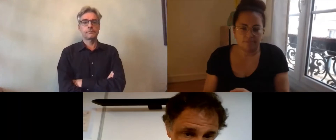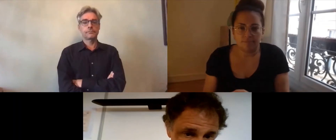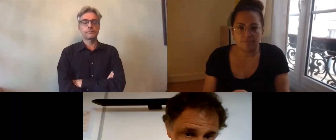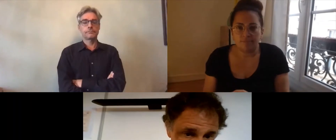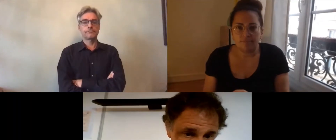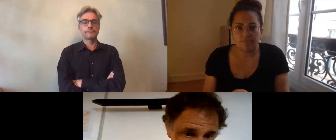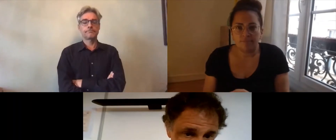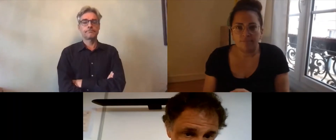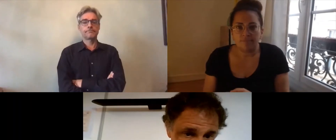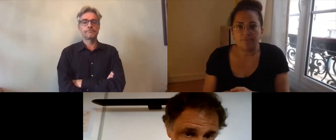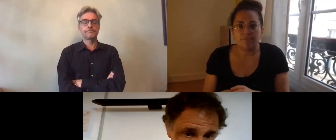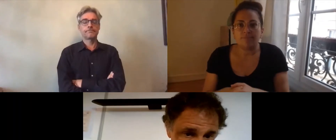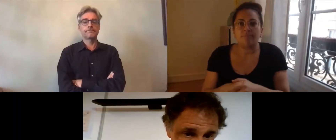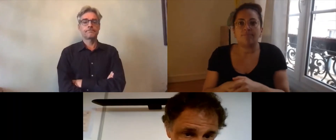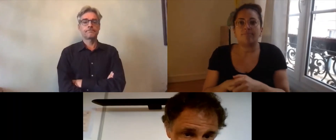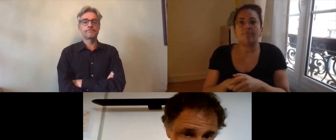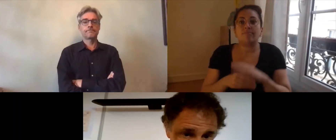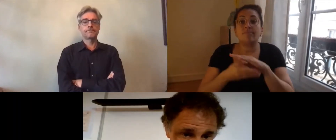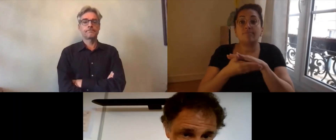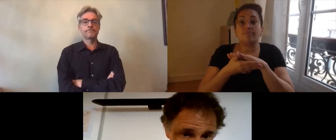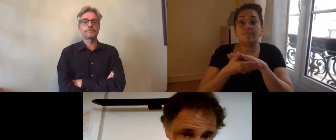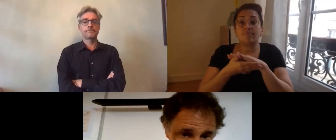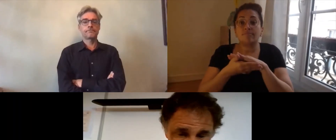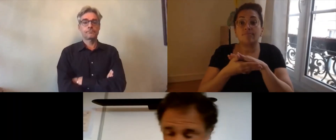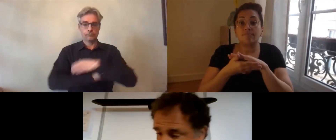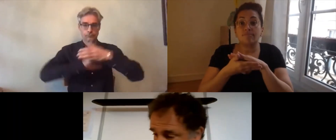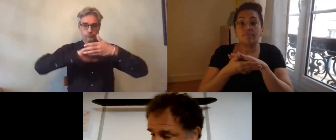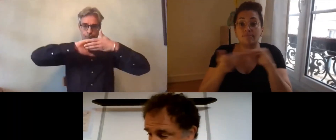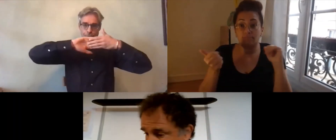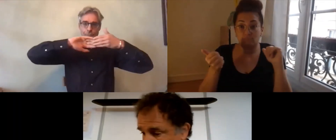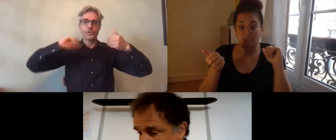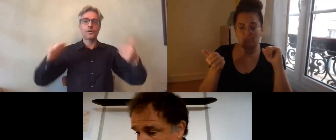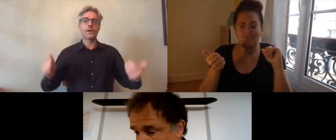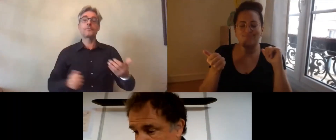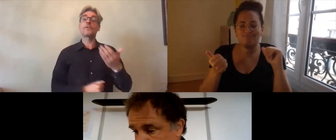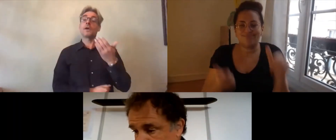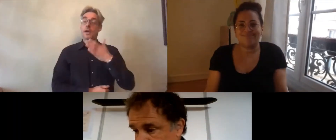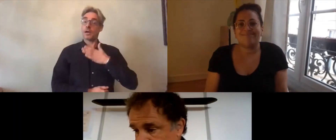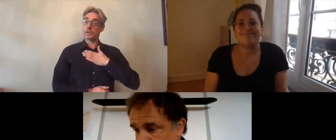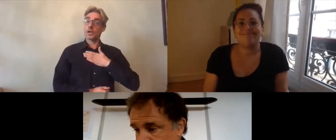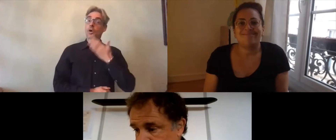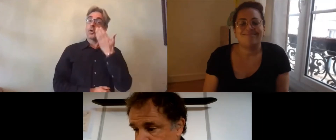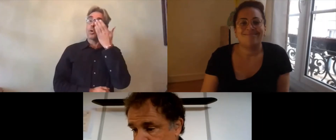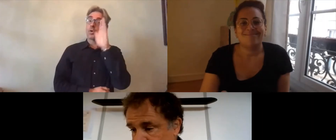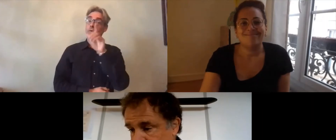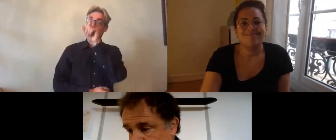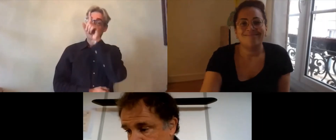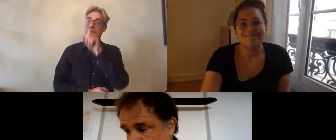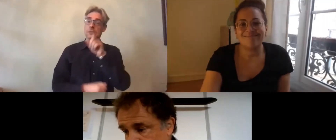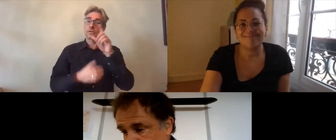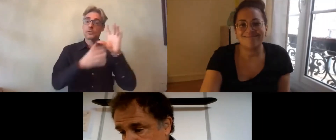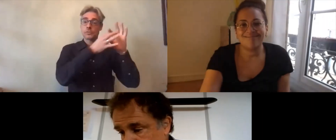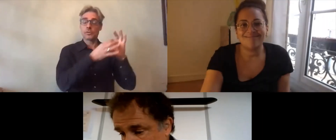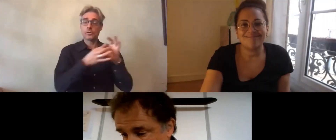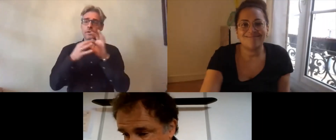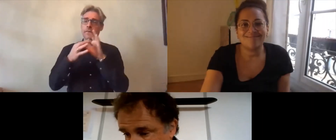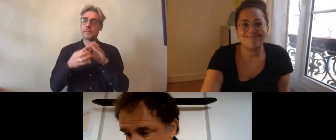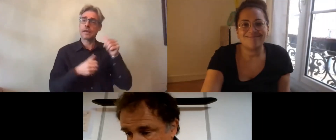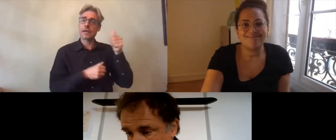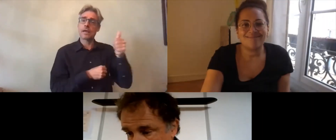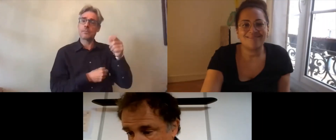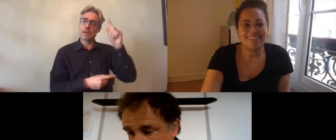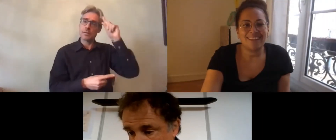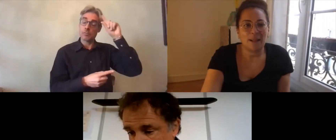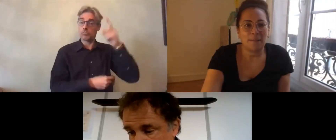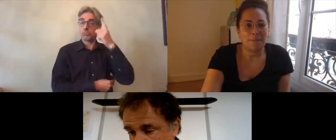j'ai une autre question d'ailleurs qui fait un peu lien avec votre réponse Philippe une question de Fanny Guénière qui s'interroge sur le fait que